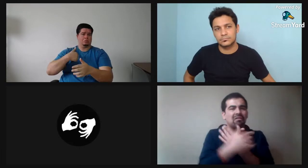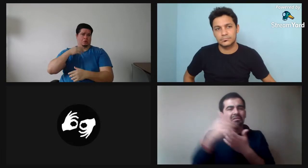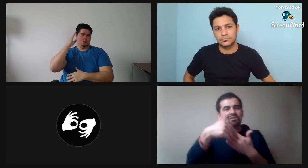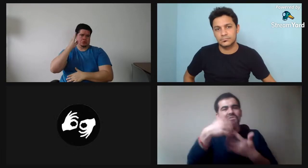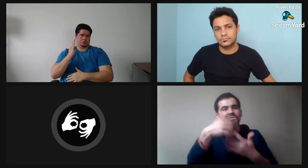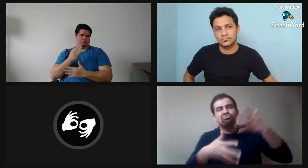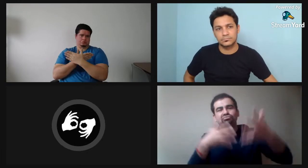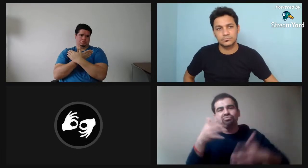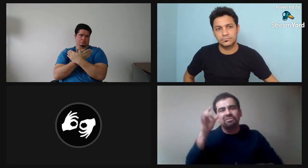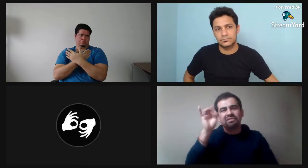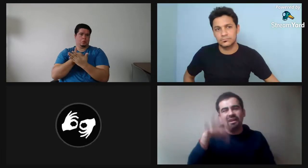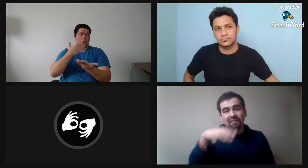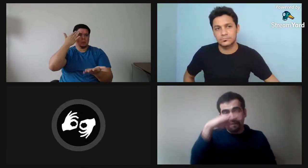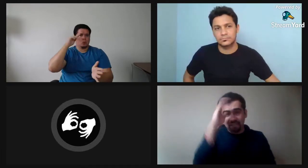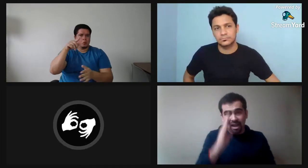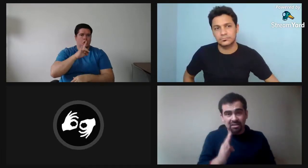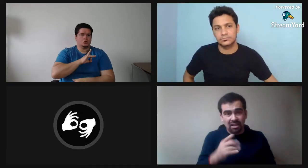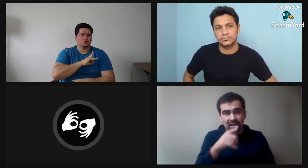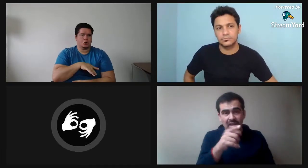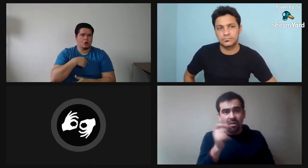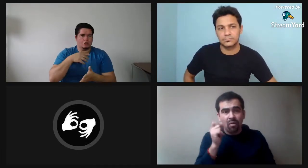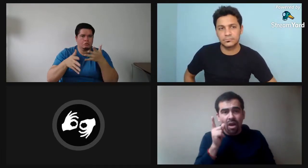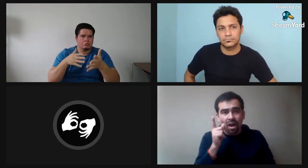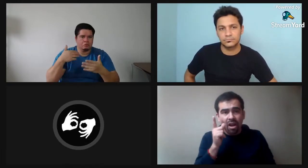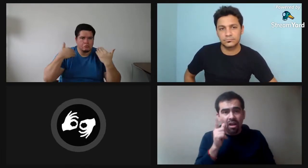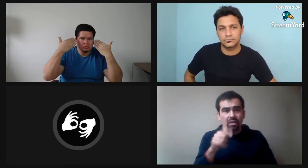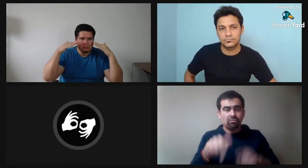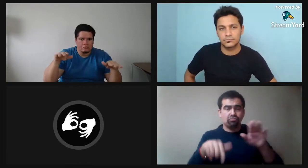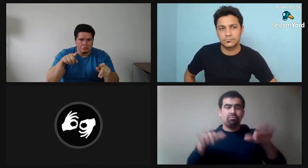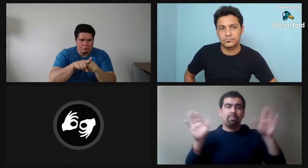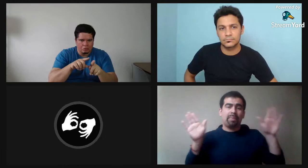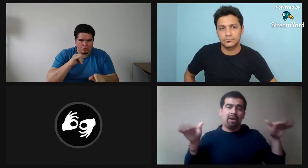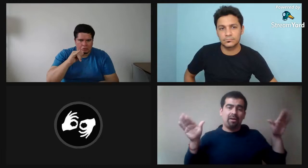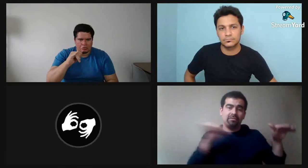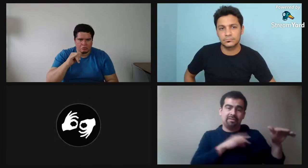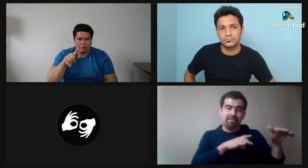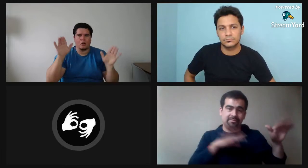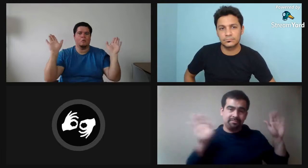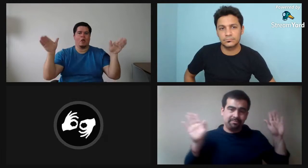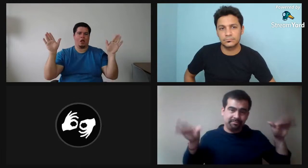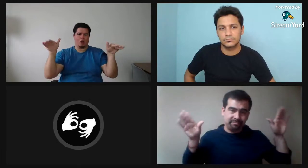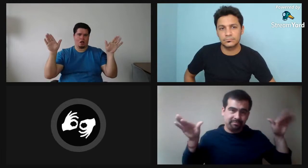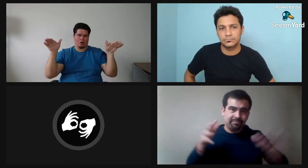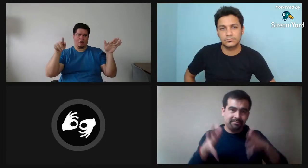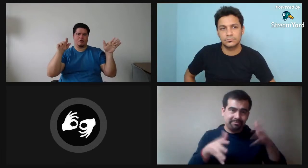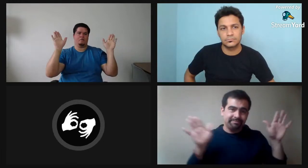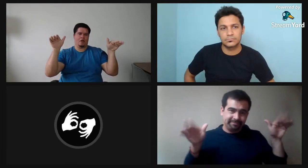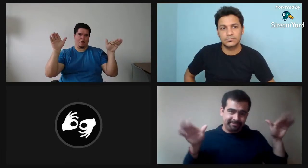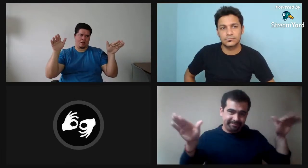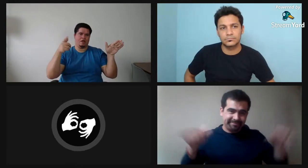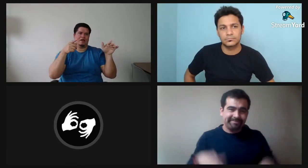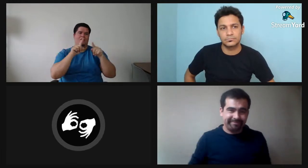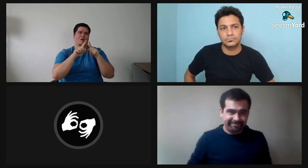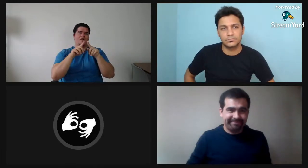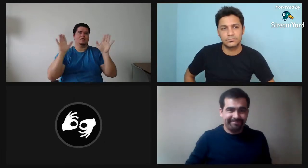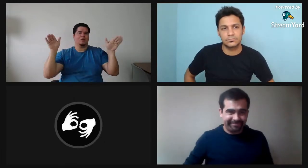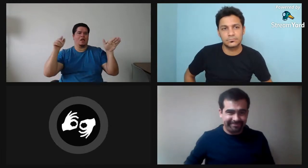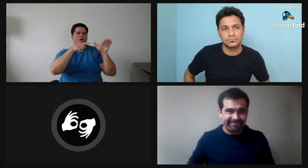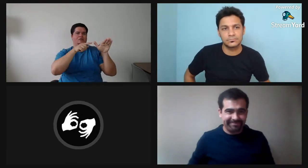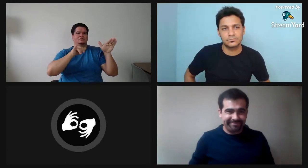Ya. Claro, yo no solamente la voy a representar. Sino voy a hacer una poesía proyectiva. En que voy a hacer un acercamiento. Un alejamiento. Voy